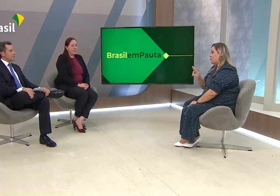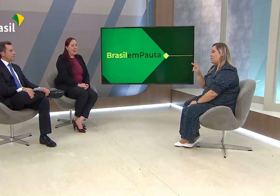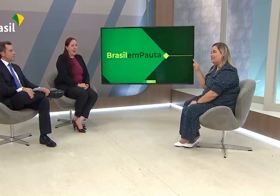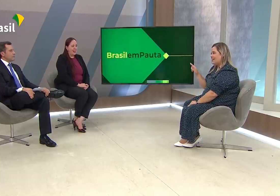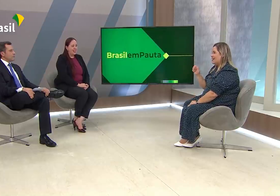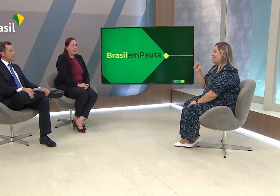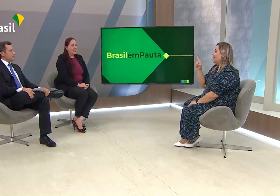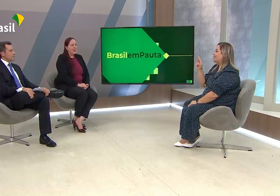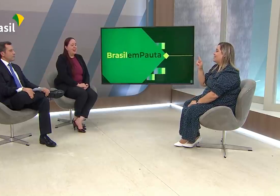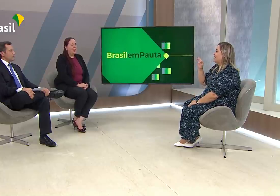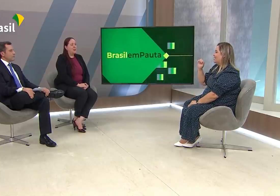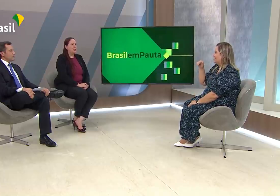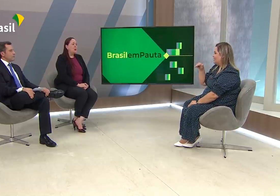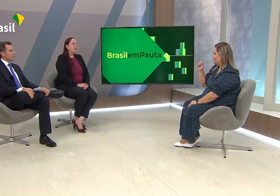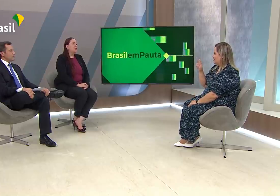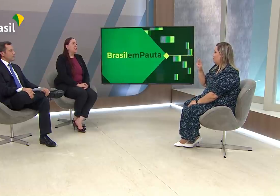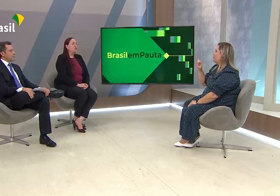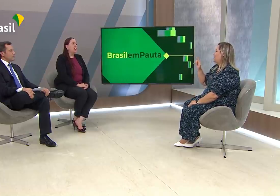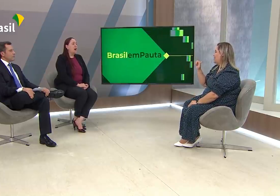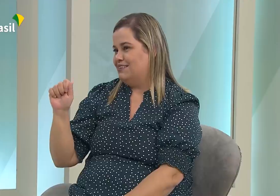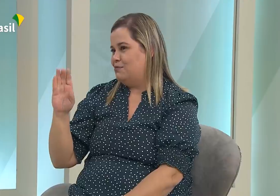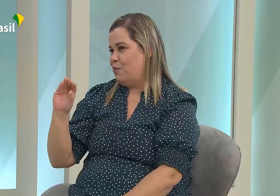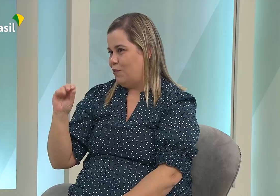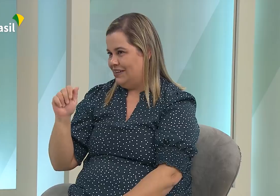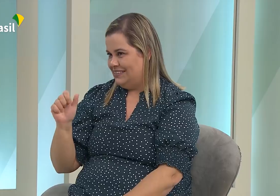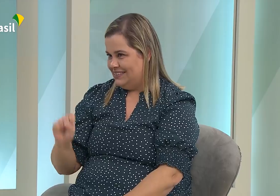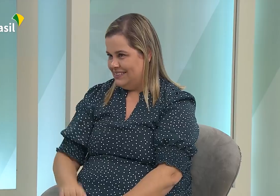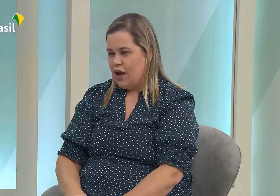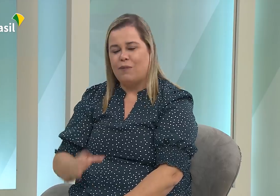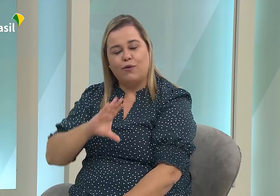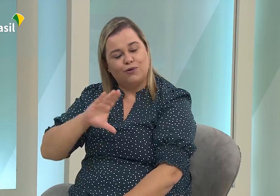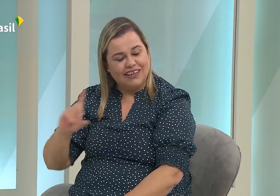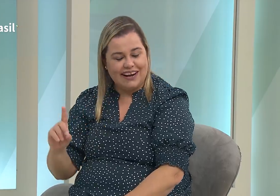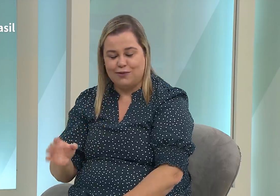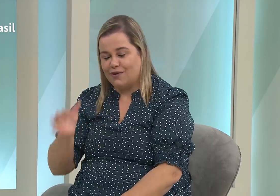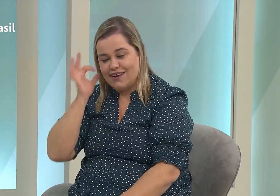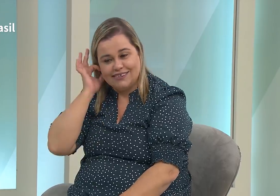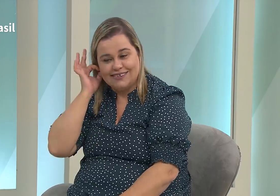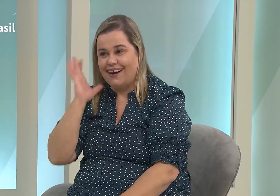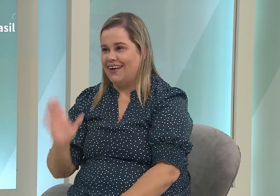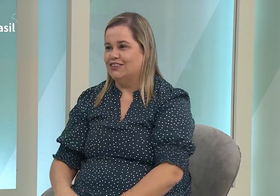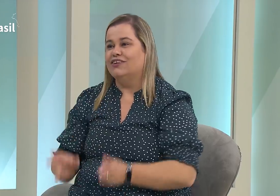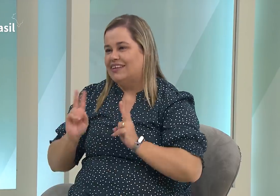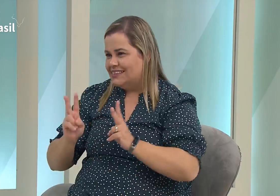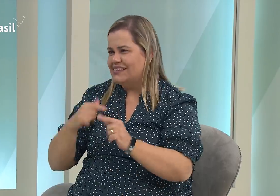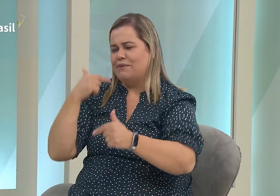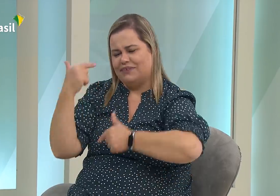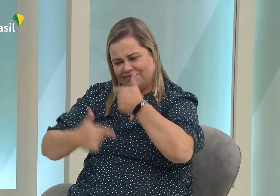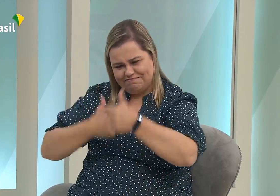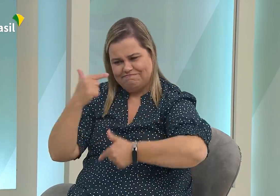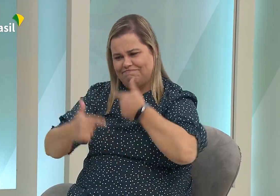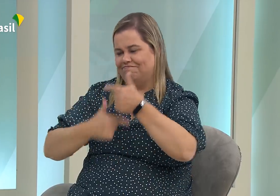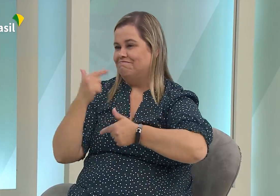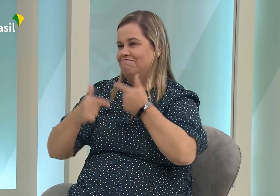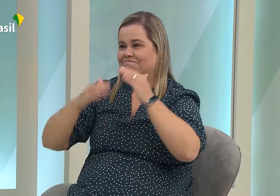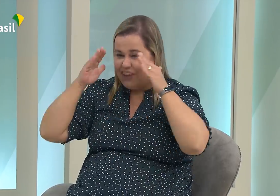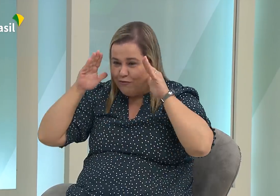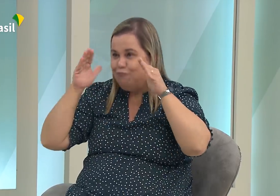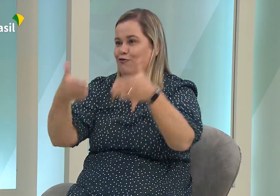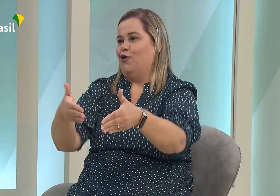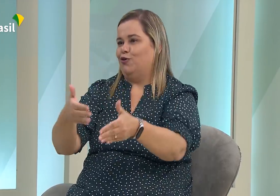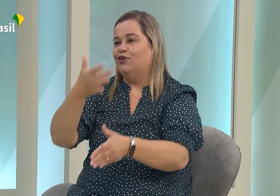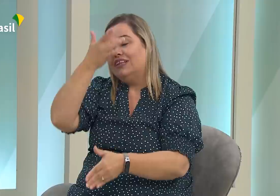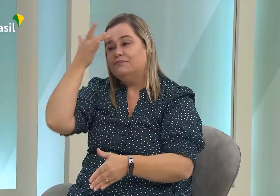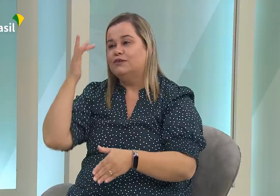tem uma doença rara. A nossa coordenadora geral é a Adriana Vilas Boas, que está trabalhando conosco. É uma excelente coordenadora que tem